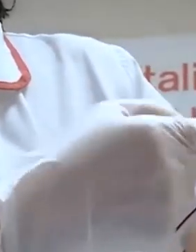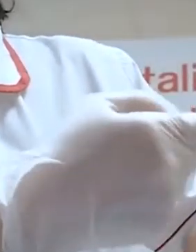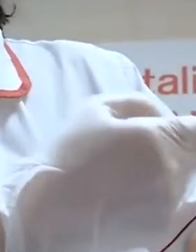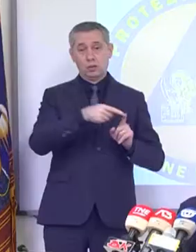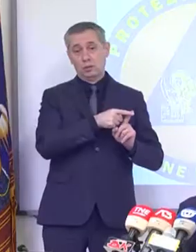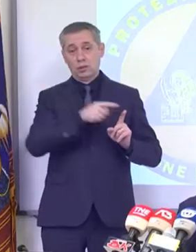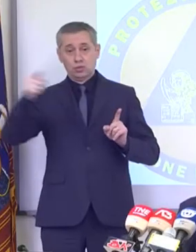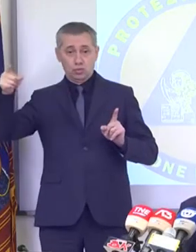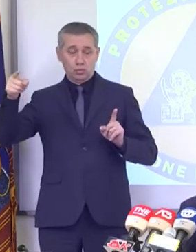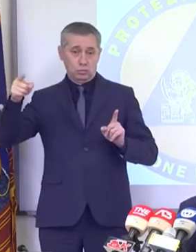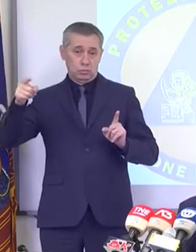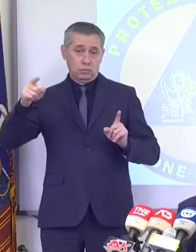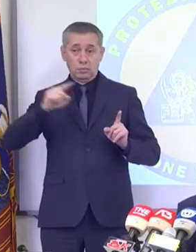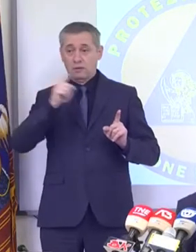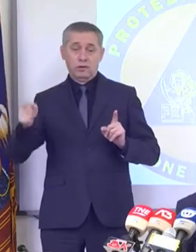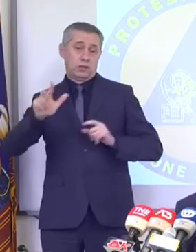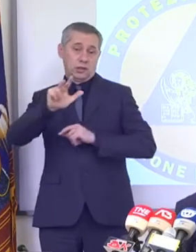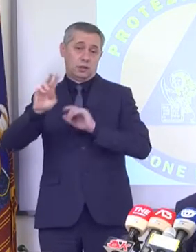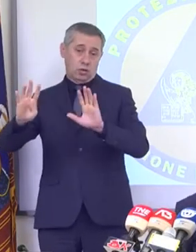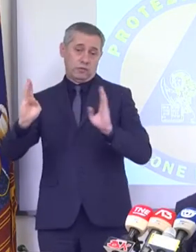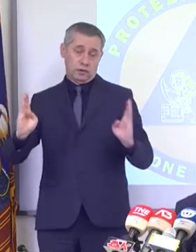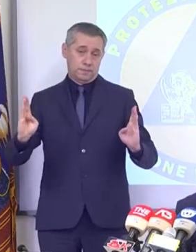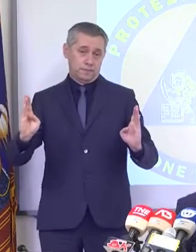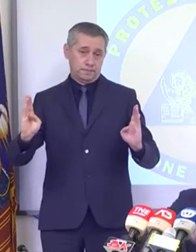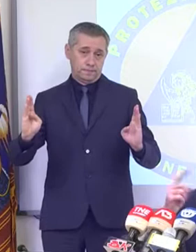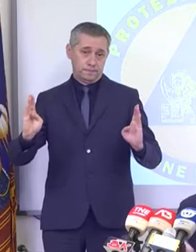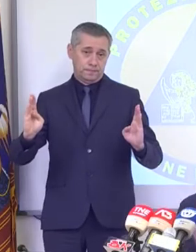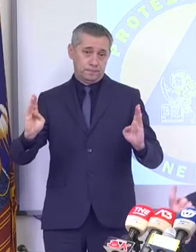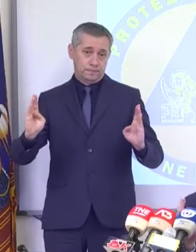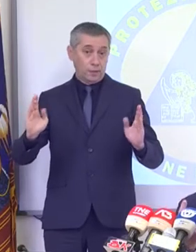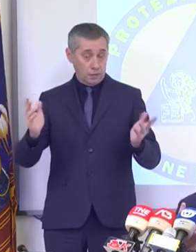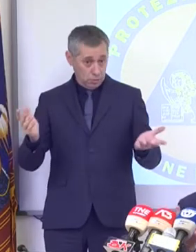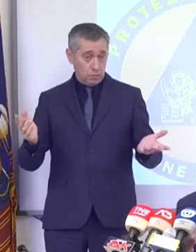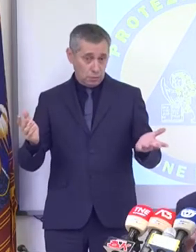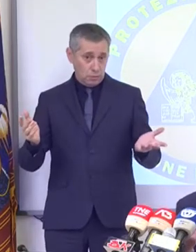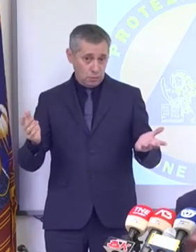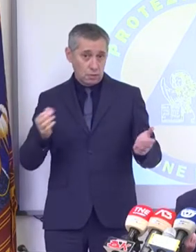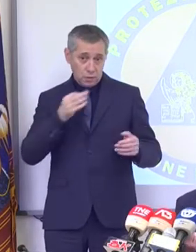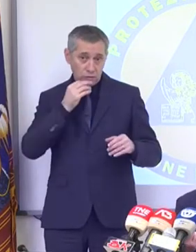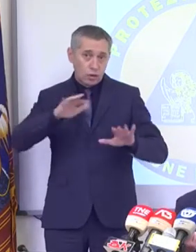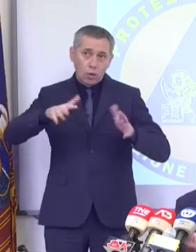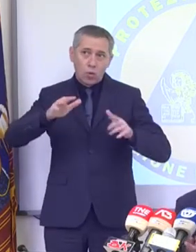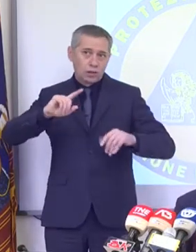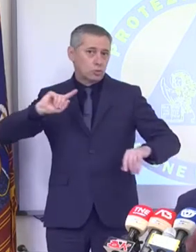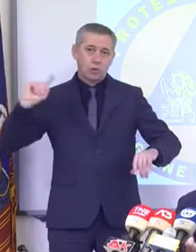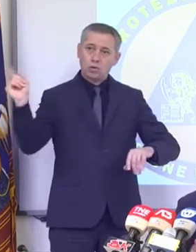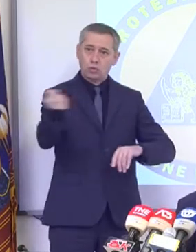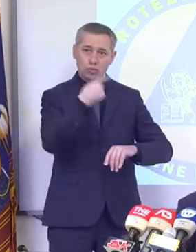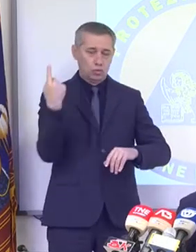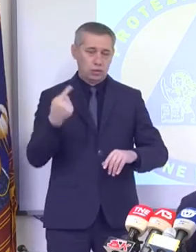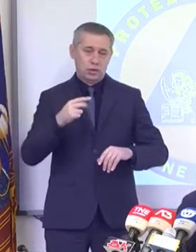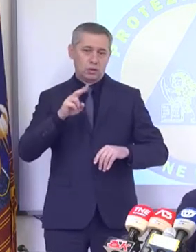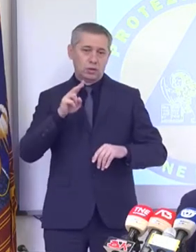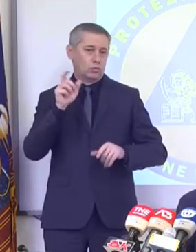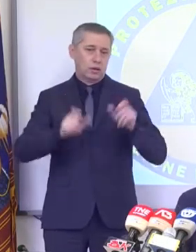me sembra una giornata storica perché vuol dire aver chiuso il giro di tutti i Veneti, di tutte le fasce d'età, di tutte le